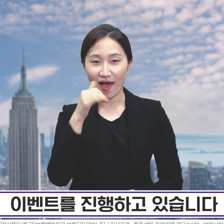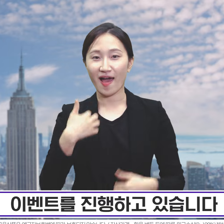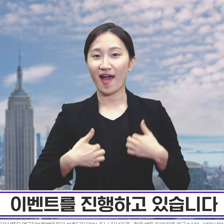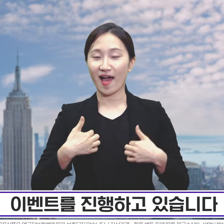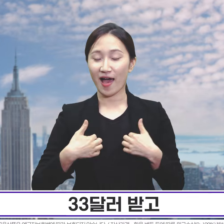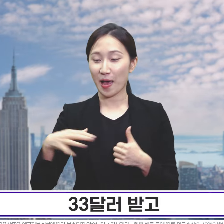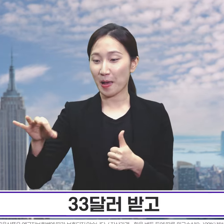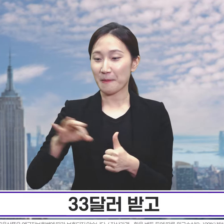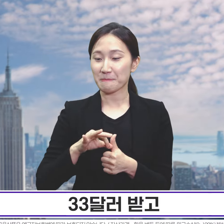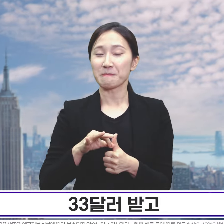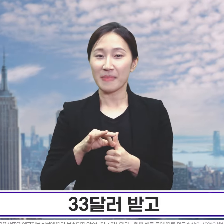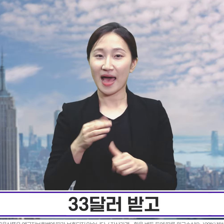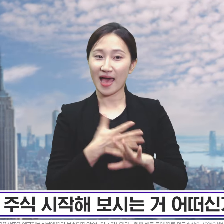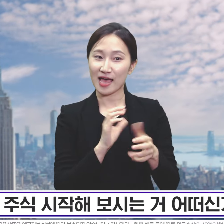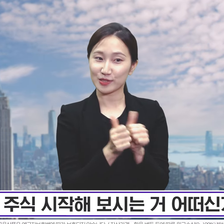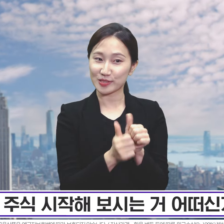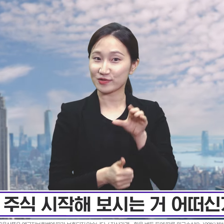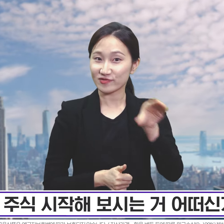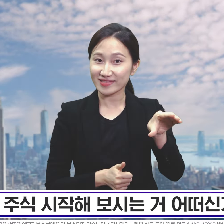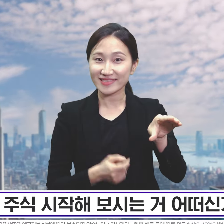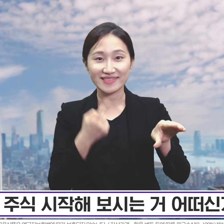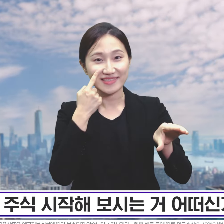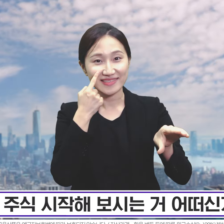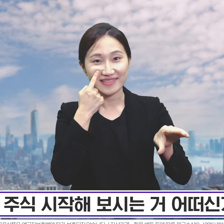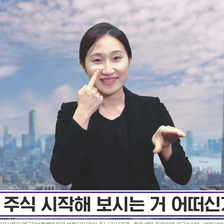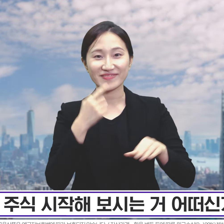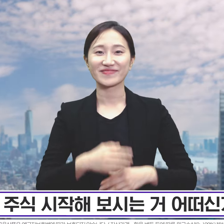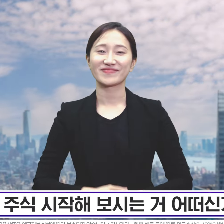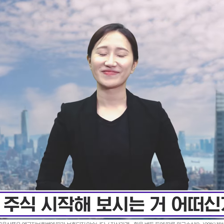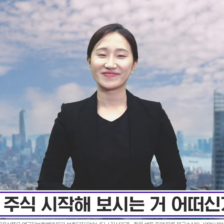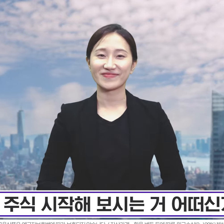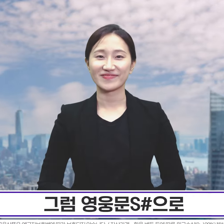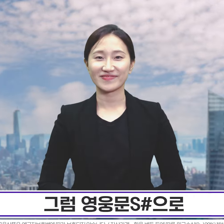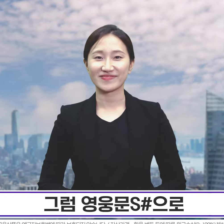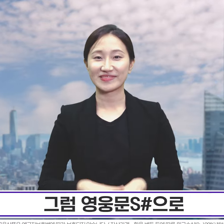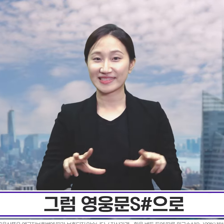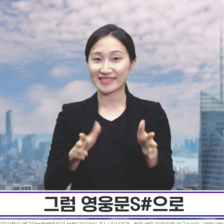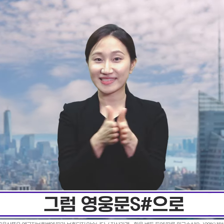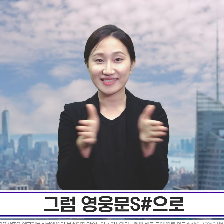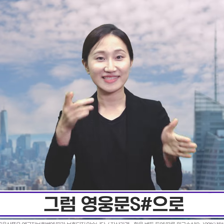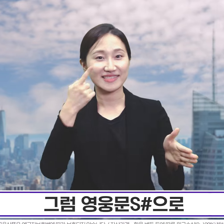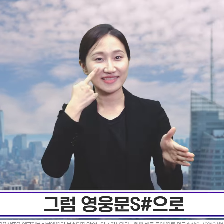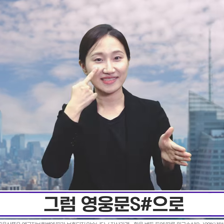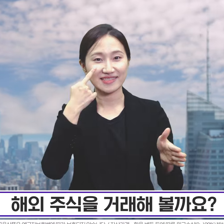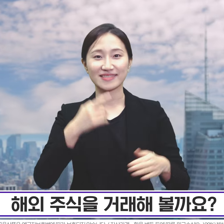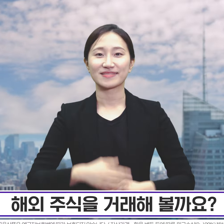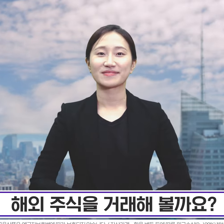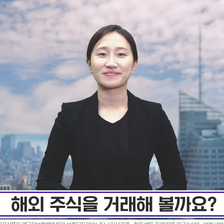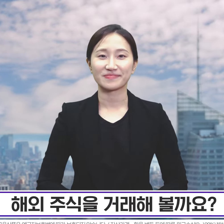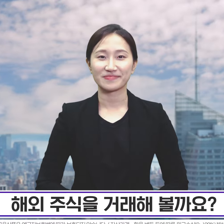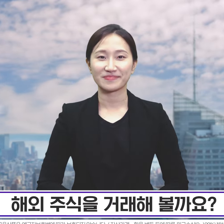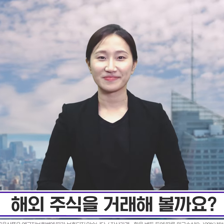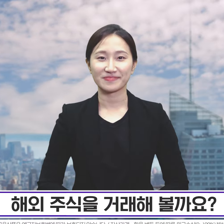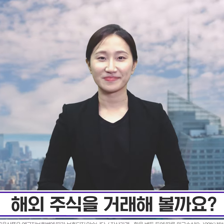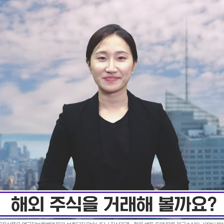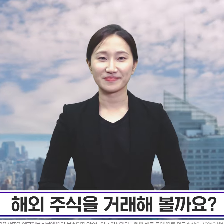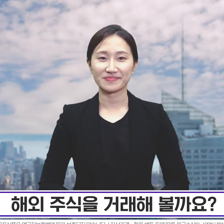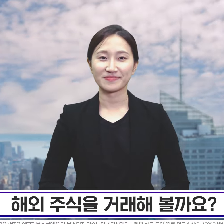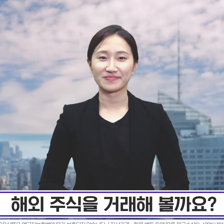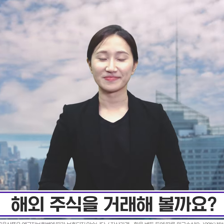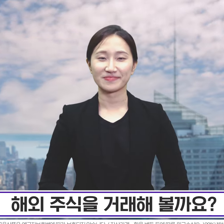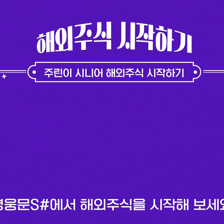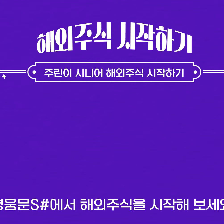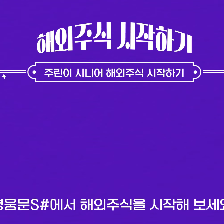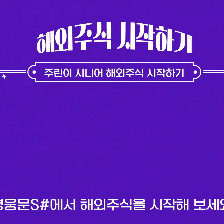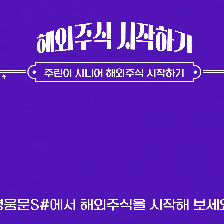있습니다. 33달러 받고 해외 주식 시작해 보시는 거 어떠신가요? 그럼 영웅문 S샵으로 이제 해외 주식을 거래해